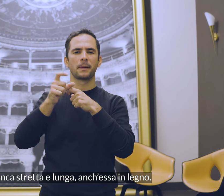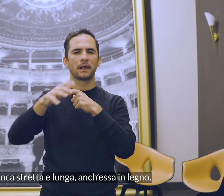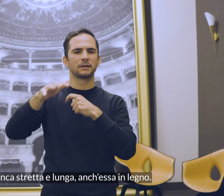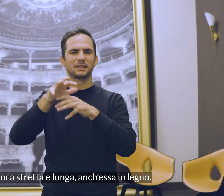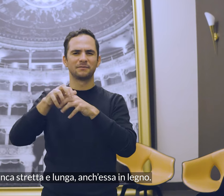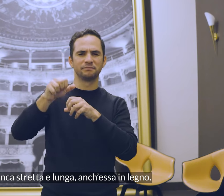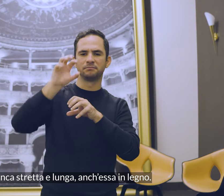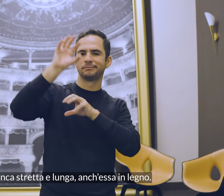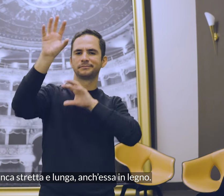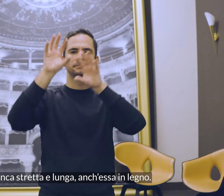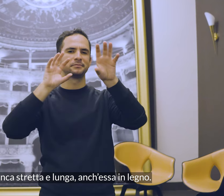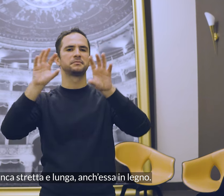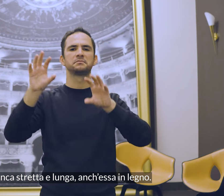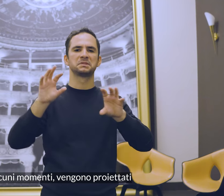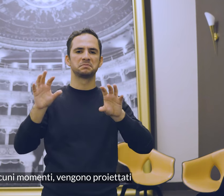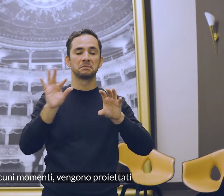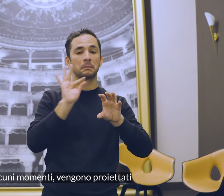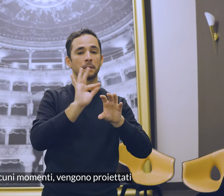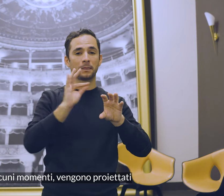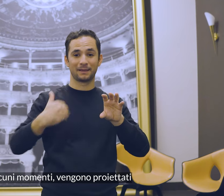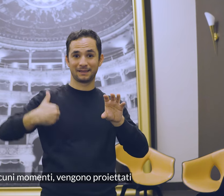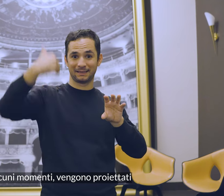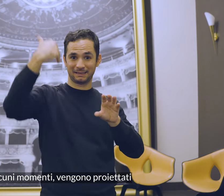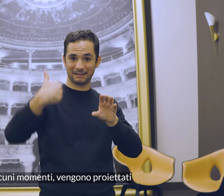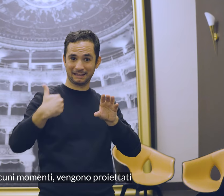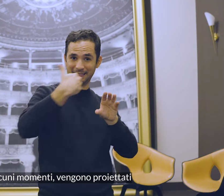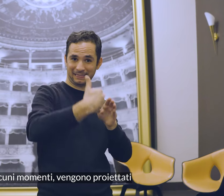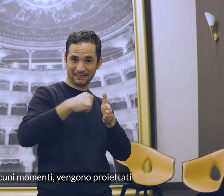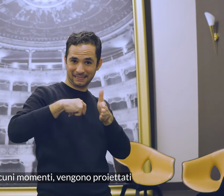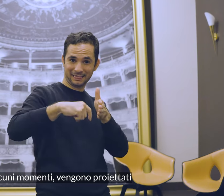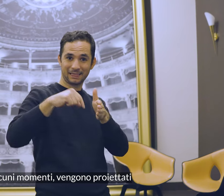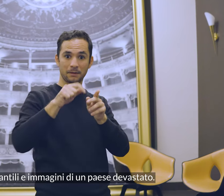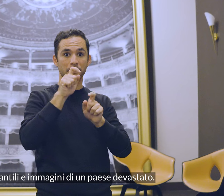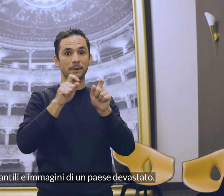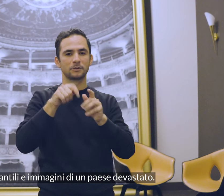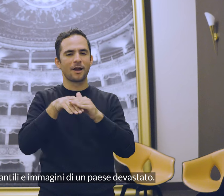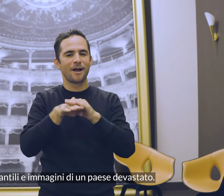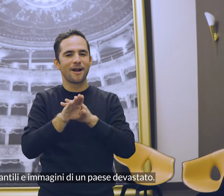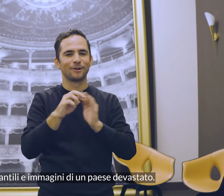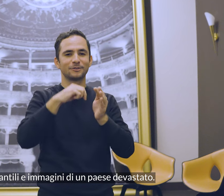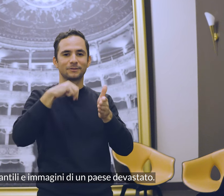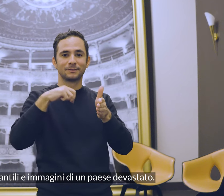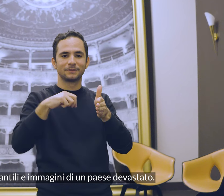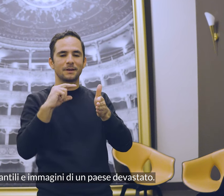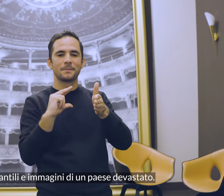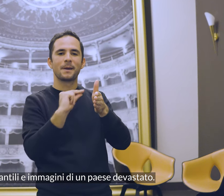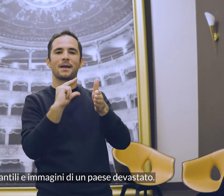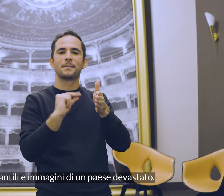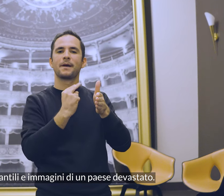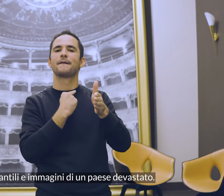lunga, anch'essa in legno. In alcuni momenti vengono proiettati disegni infantili e immagini di un paese devastato.